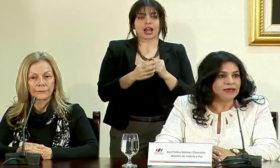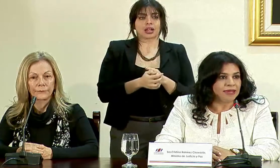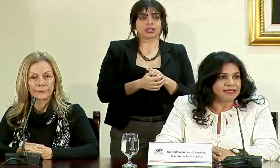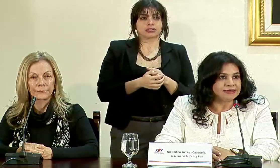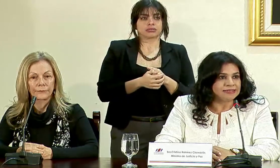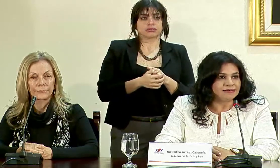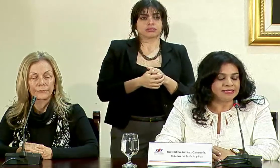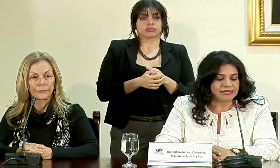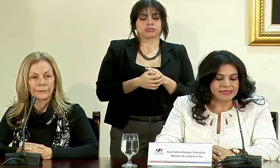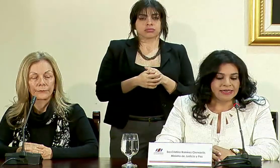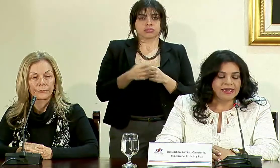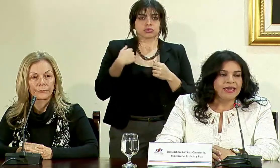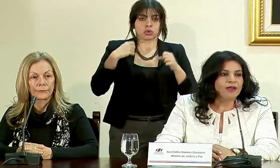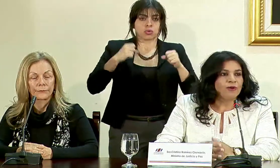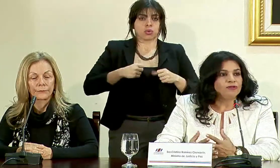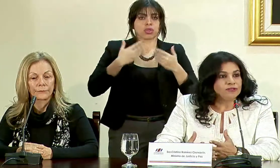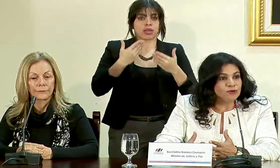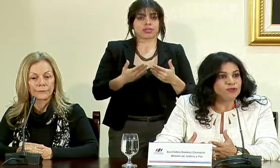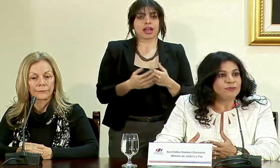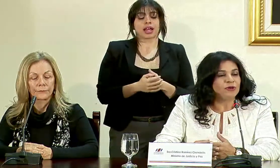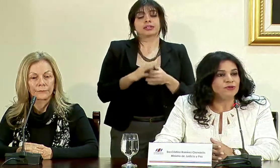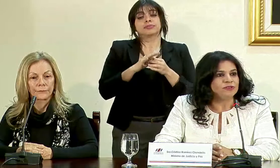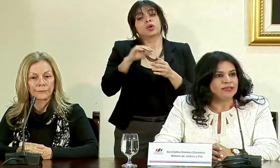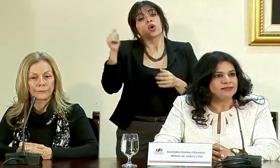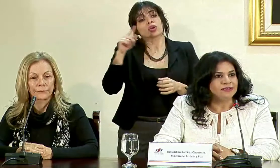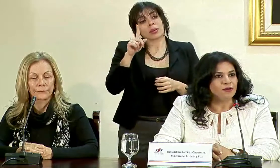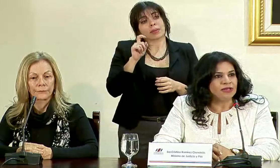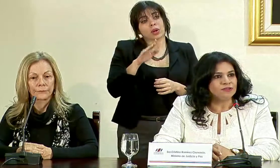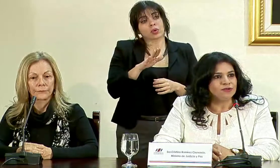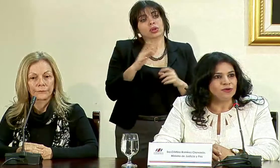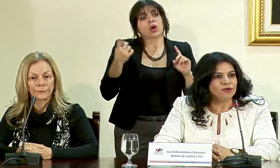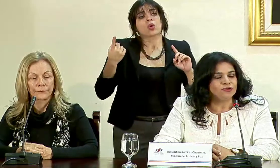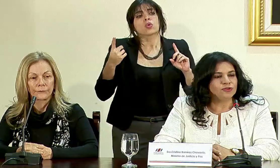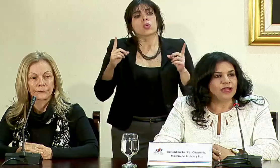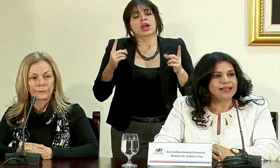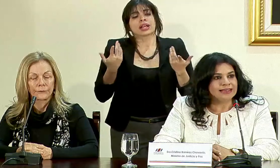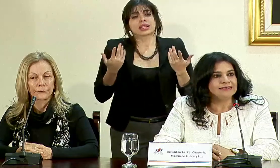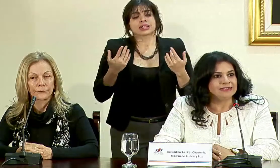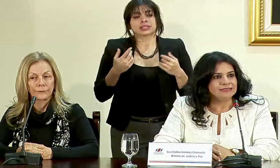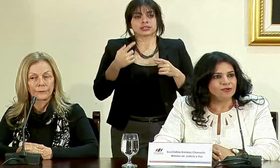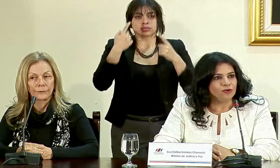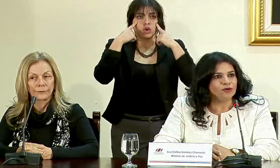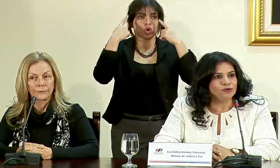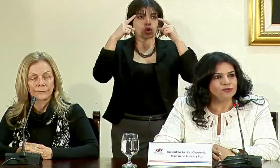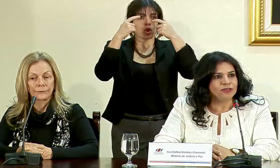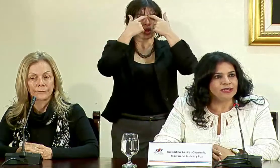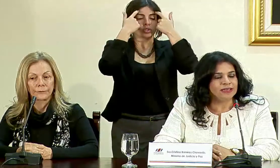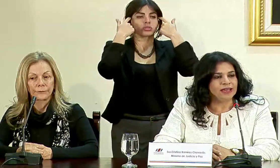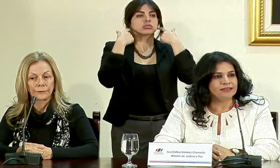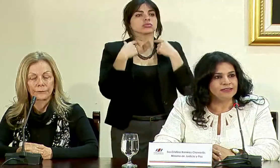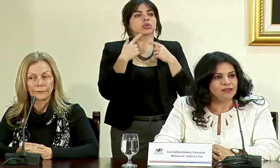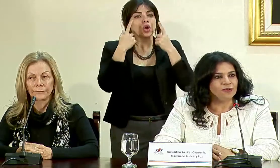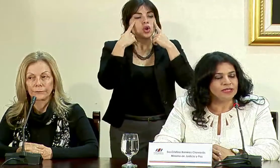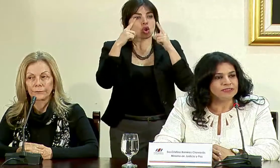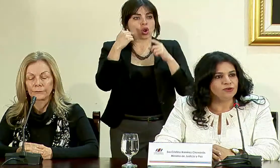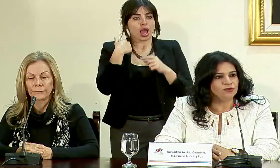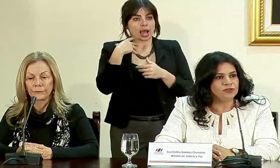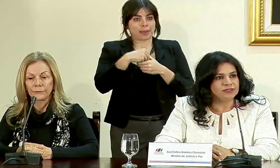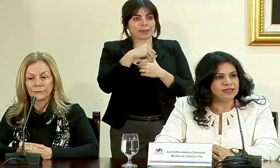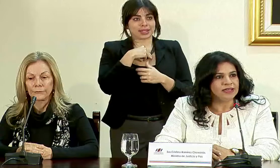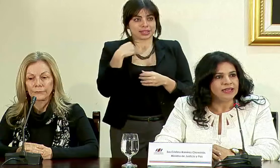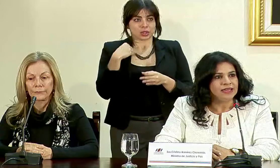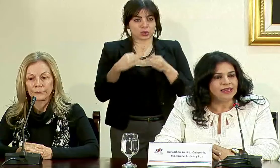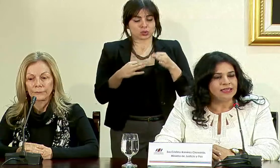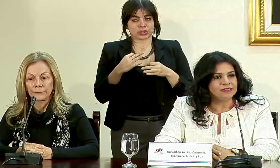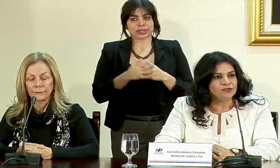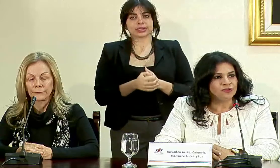a mi alcance de brindar. En cuanto a su otra pregunta de cuáles son los alcances los logros que ha tenido el Ministerio de